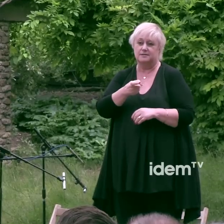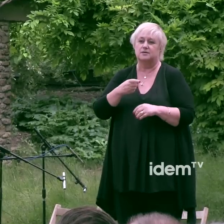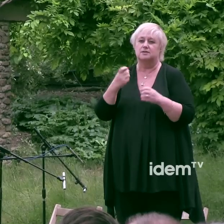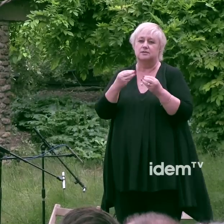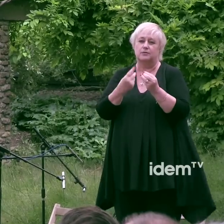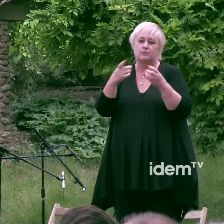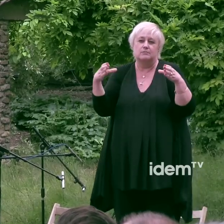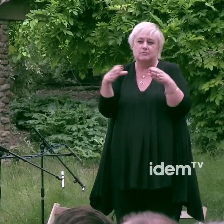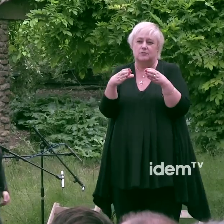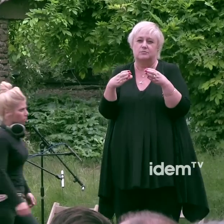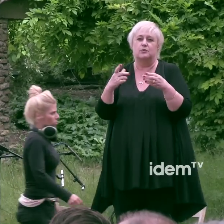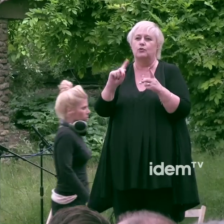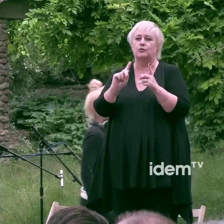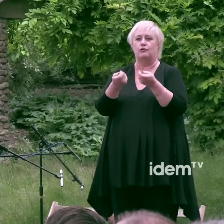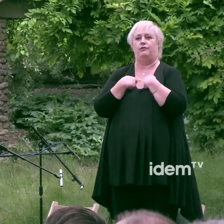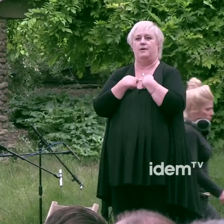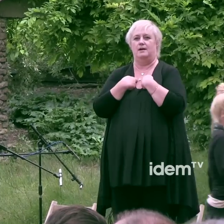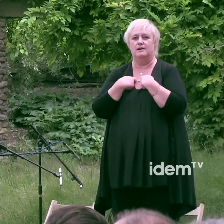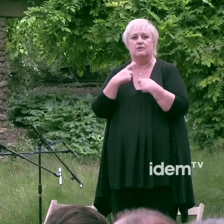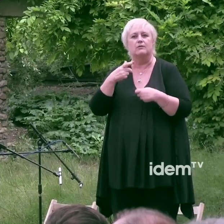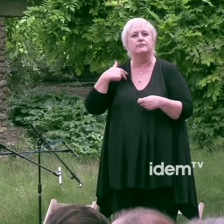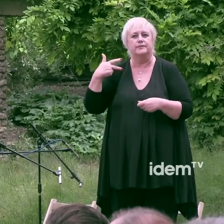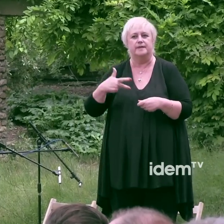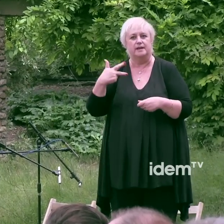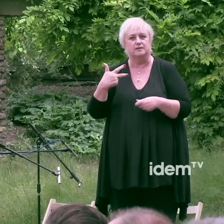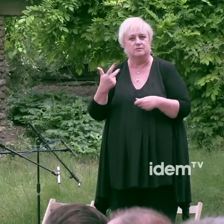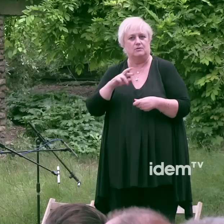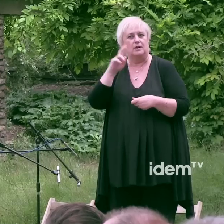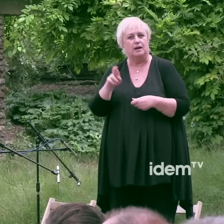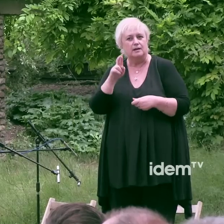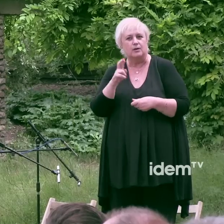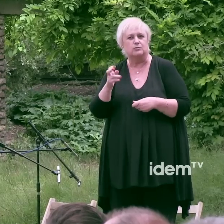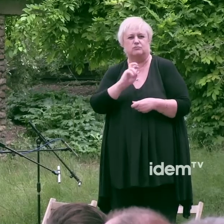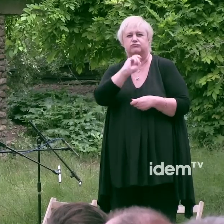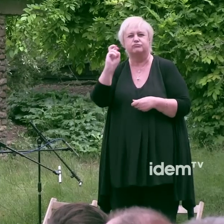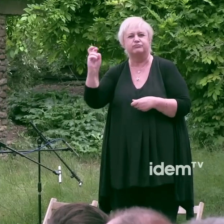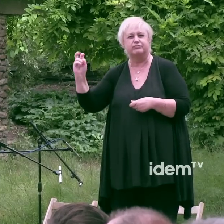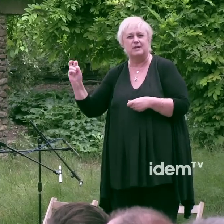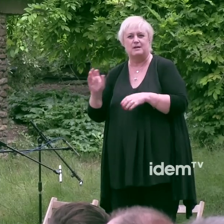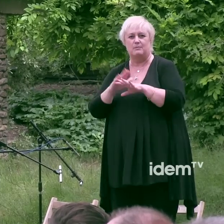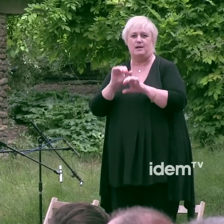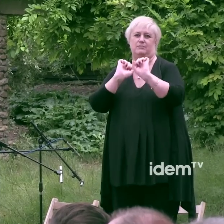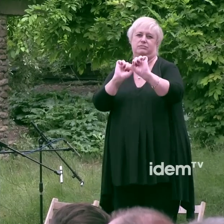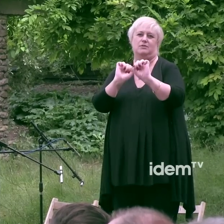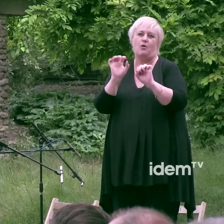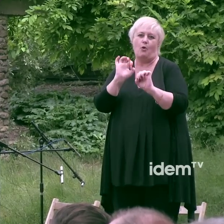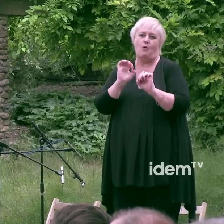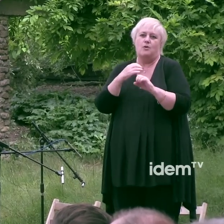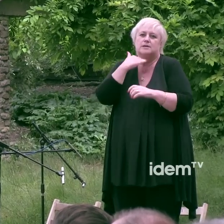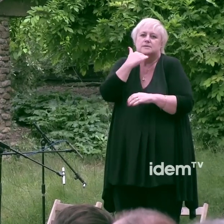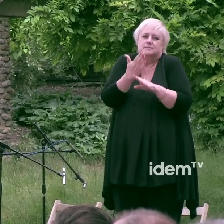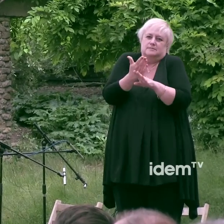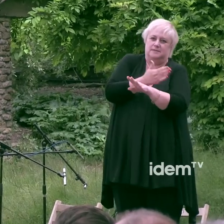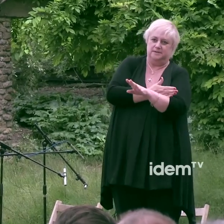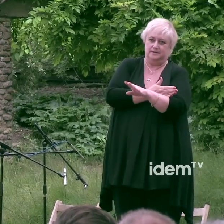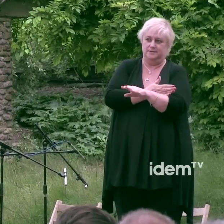no rebi proporcionalment la part que li correspon dels recursos que es destinen a la prevenció de la infecció. Quan parlem d